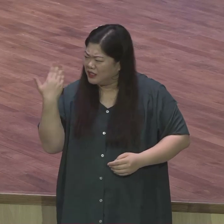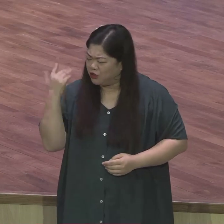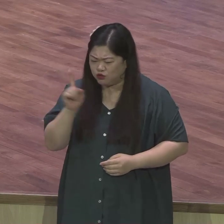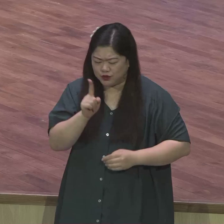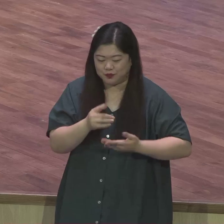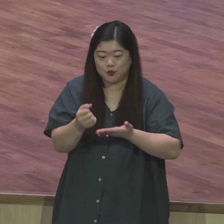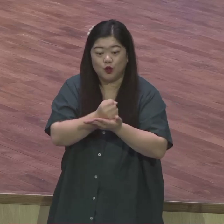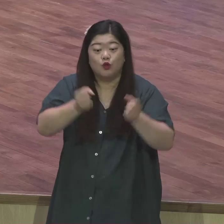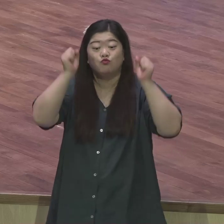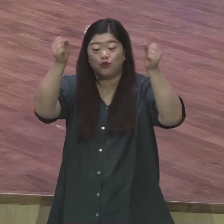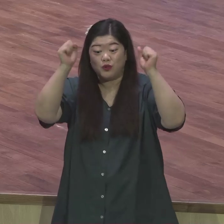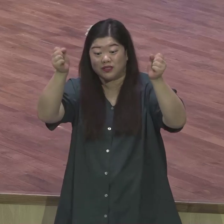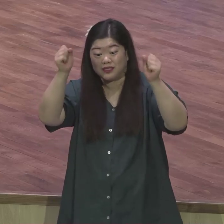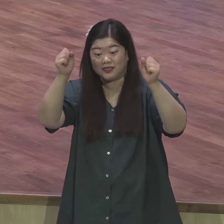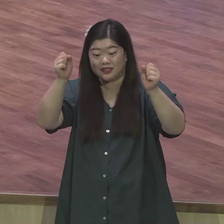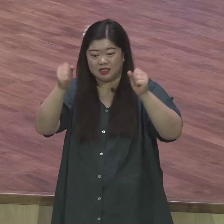보험증 수십 분을 찾아갔다